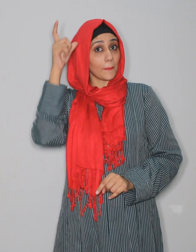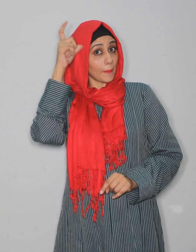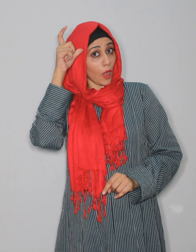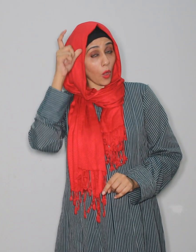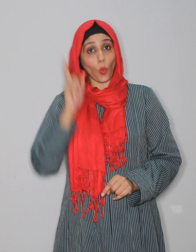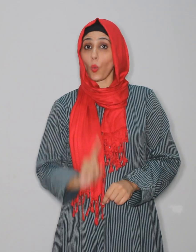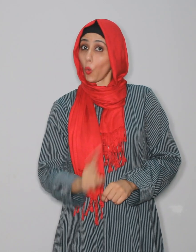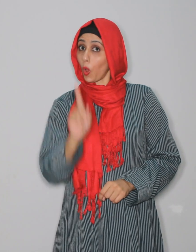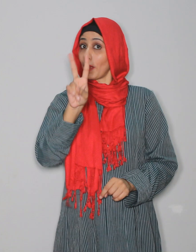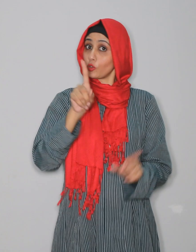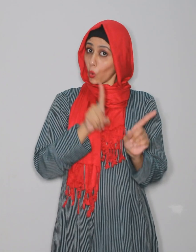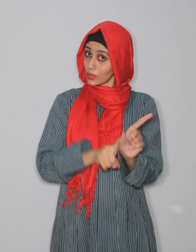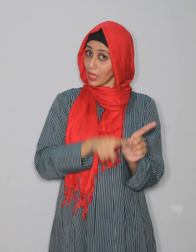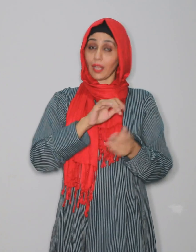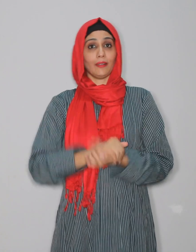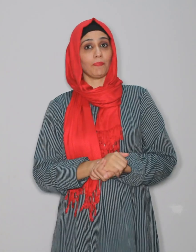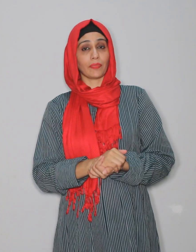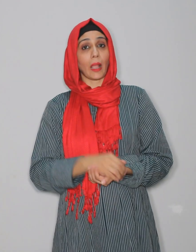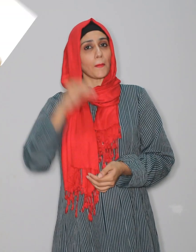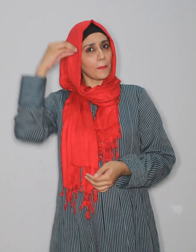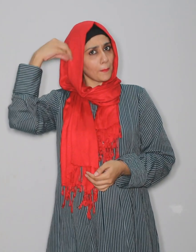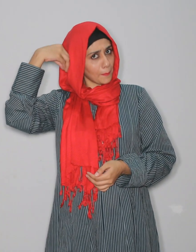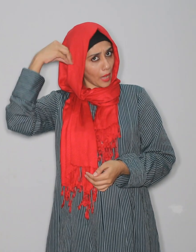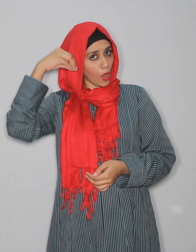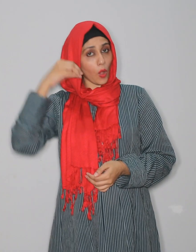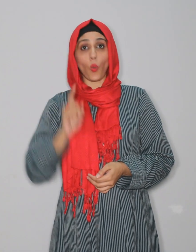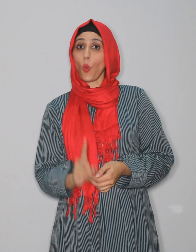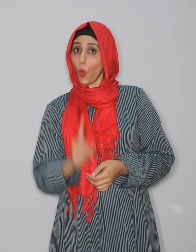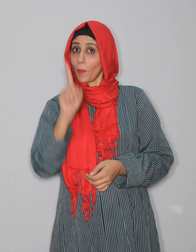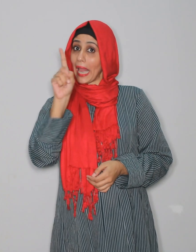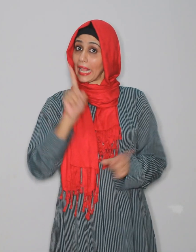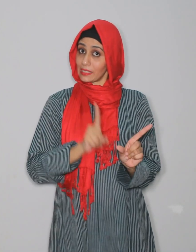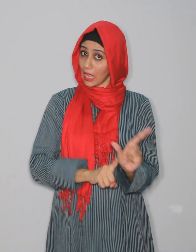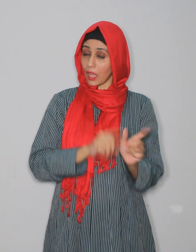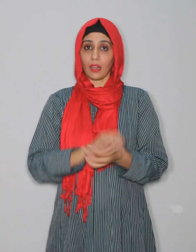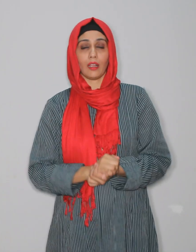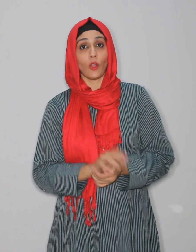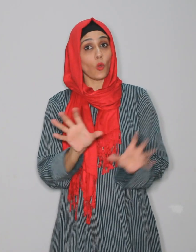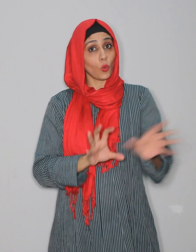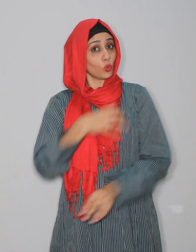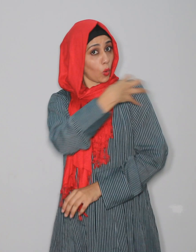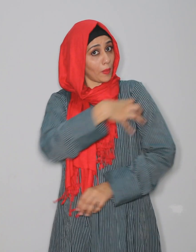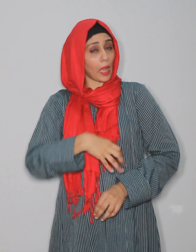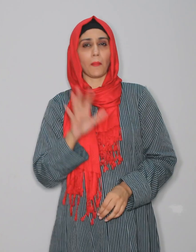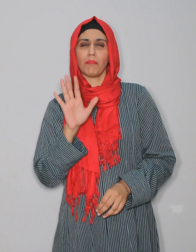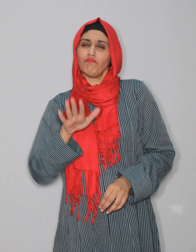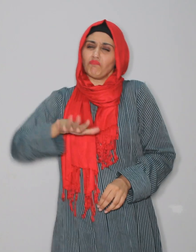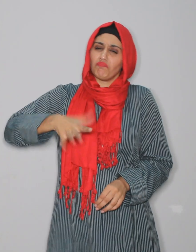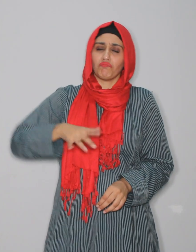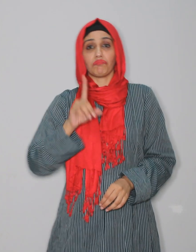اور بیل کی عمر دو سال بکرا اور بکری کی عمر ایک سال اور دنبے کی عمر کم از کم